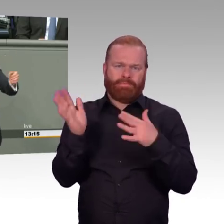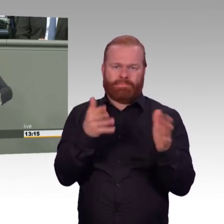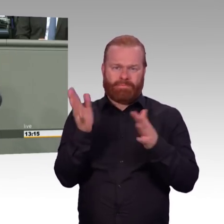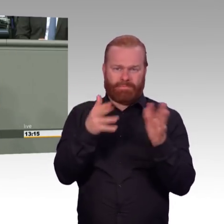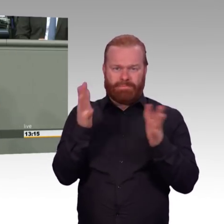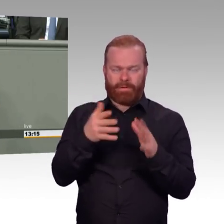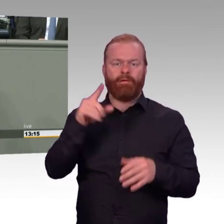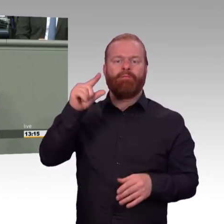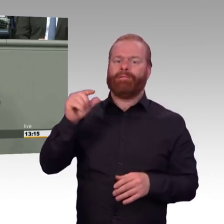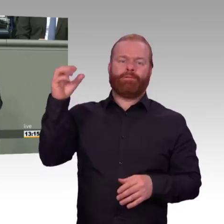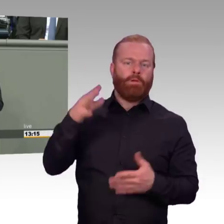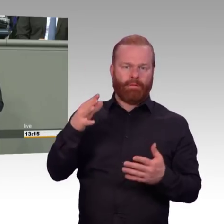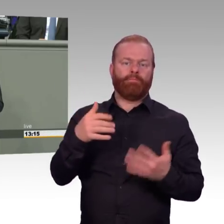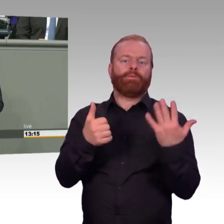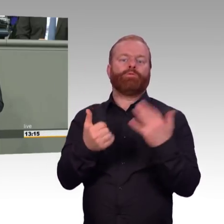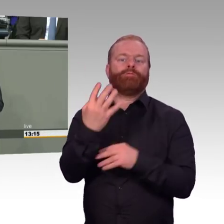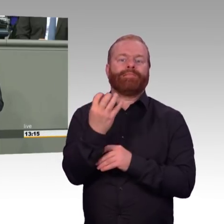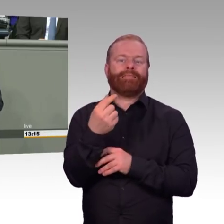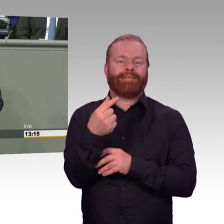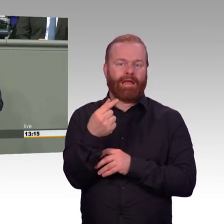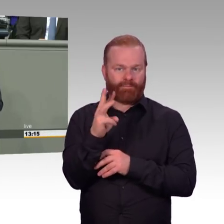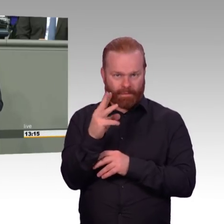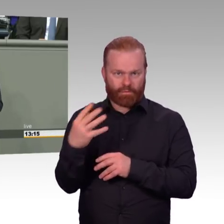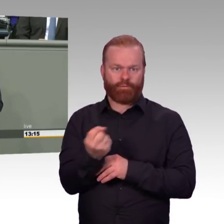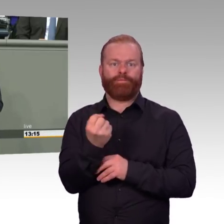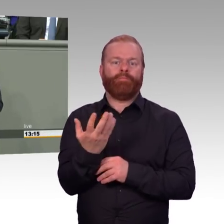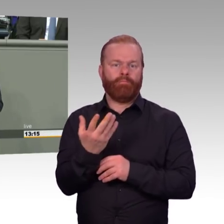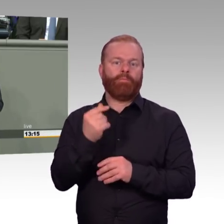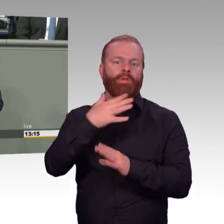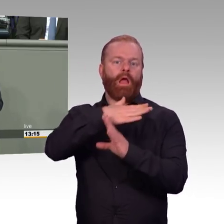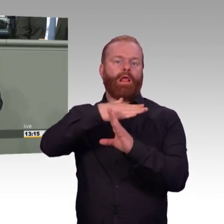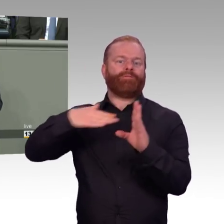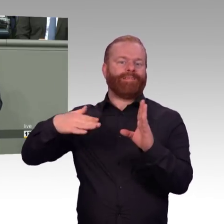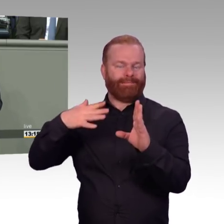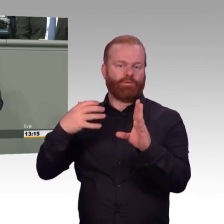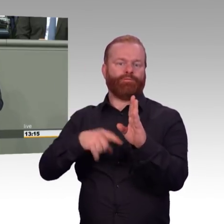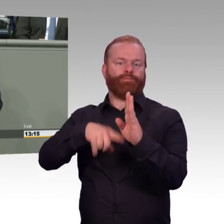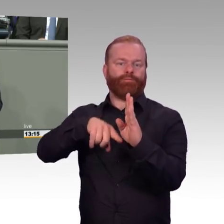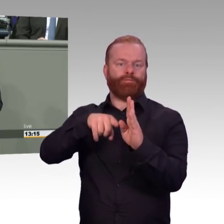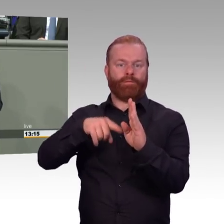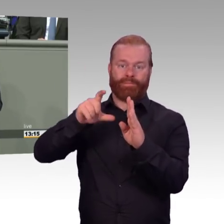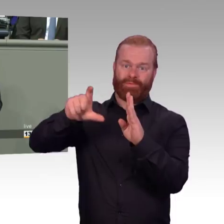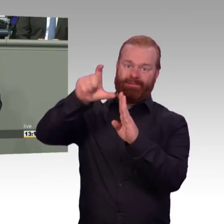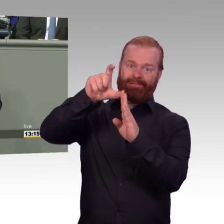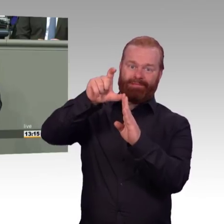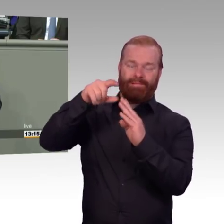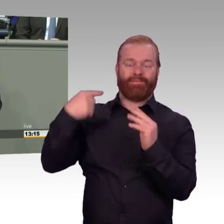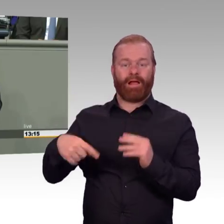erfolgreich. Den ganzen Monat über konnten die plötzlich auftretenden Angebotspitzen nicht von unserem Netz aufgenommen werden